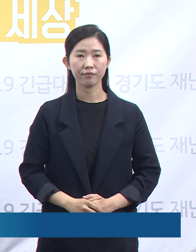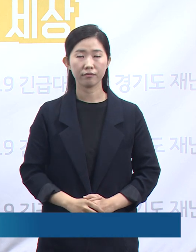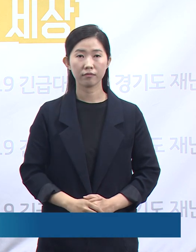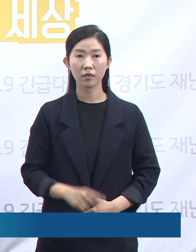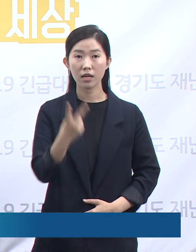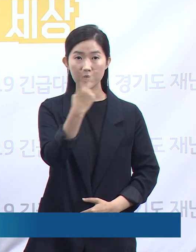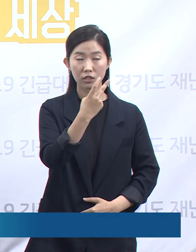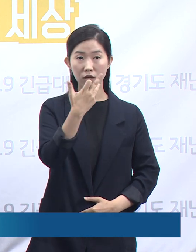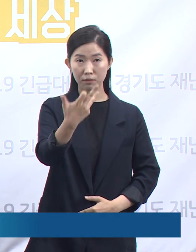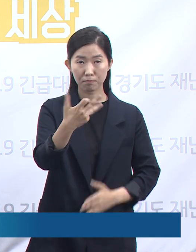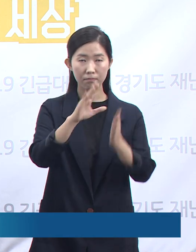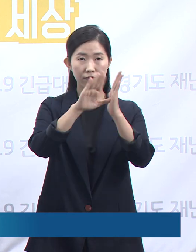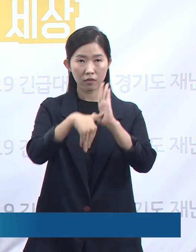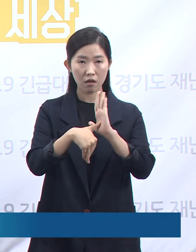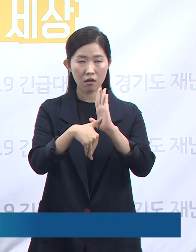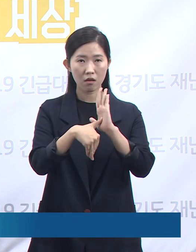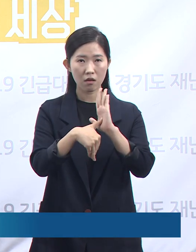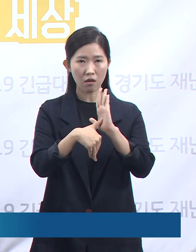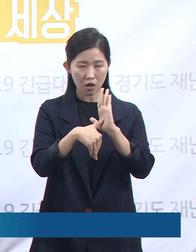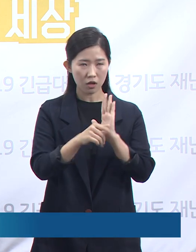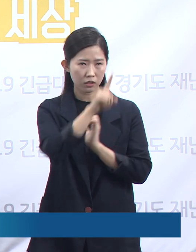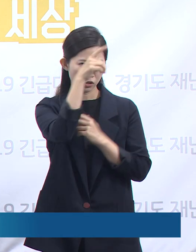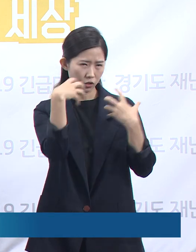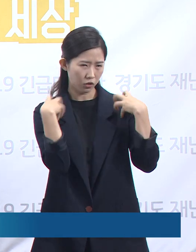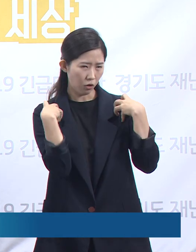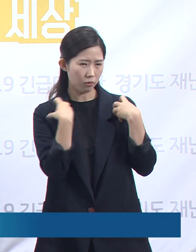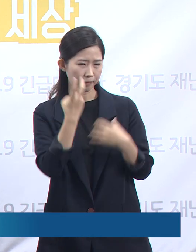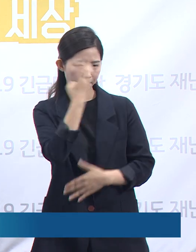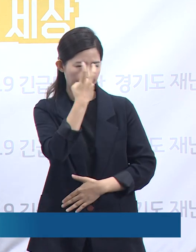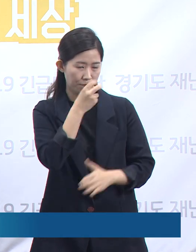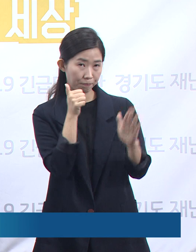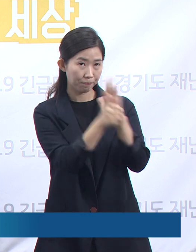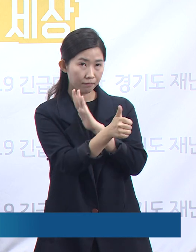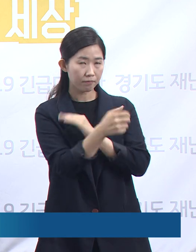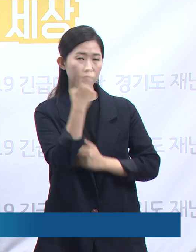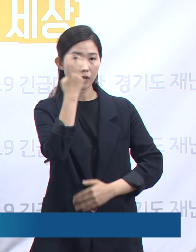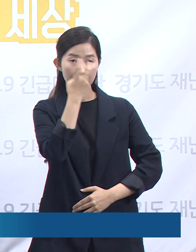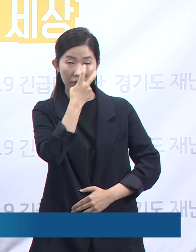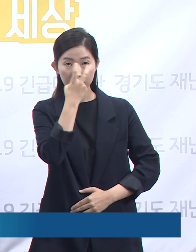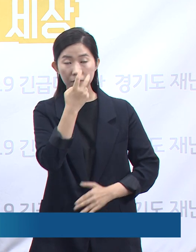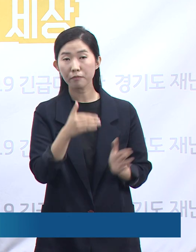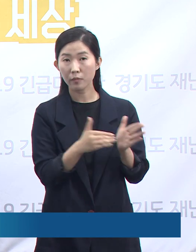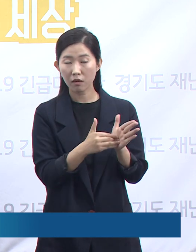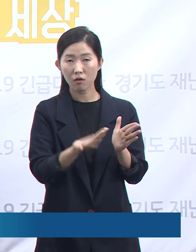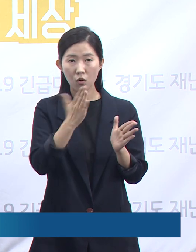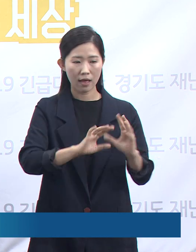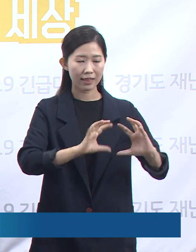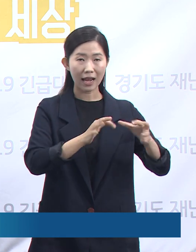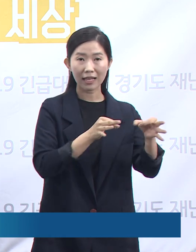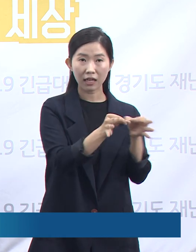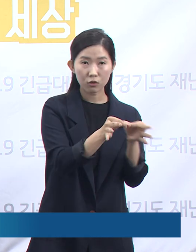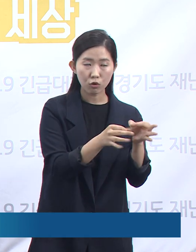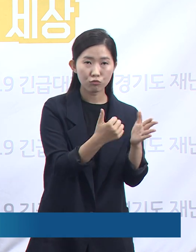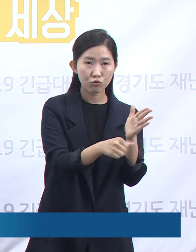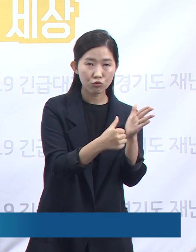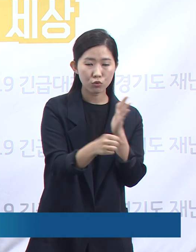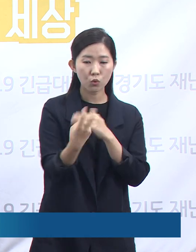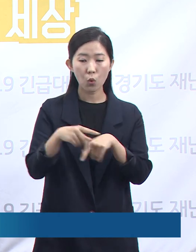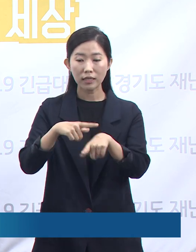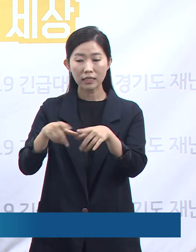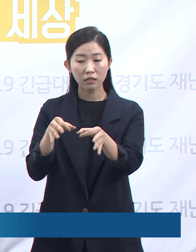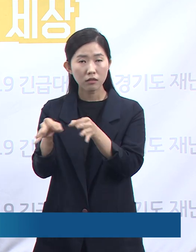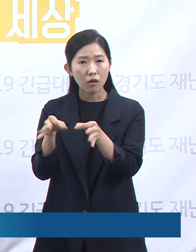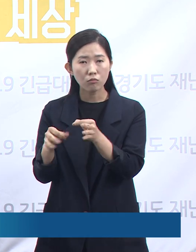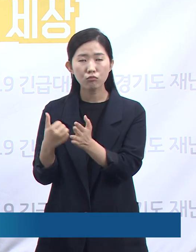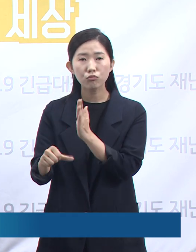2018년도에 조달청을 감사한 감사원은 나라장터 물품과 시중 물품의 상호 가격 비교가